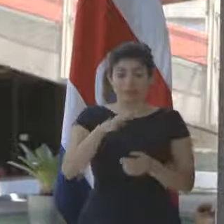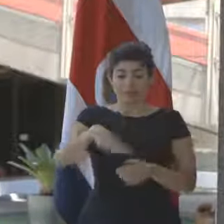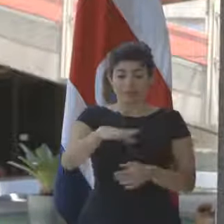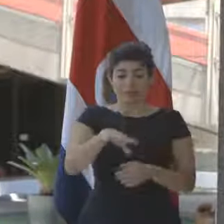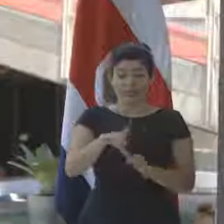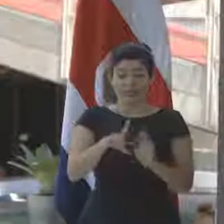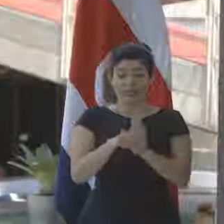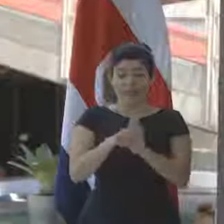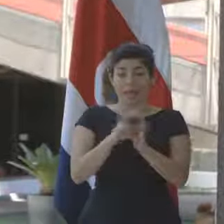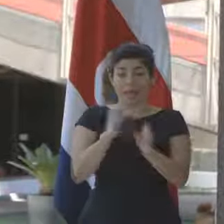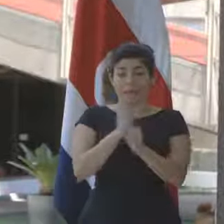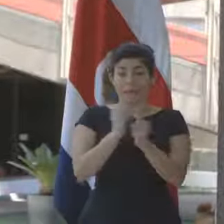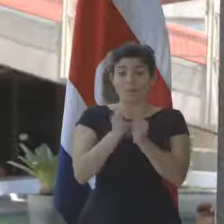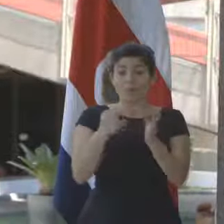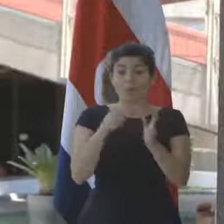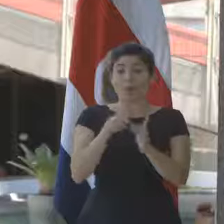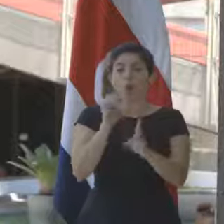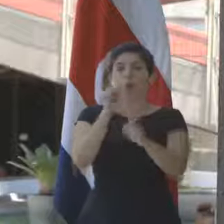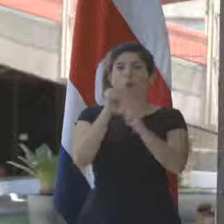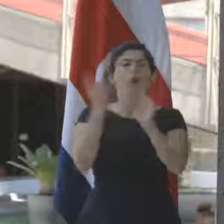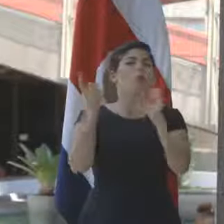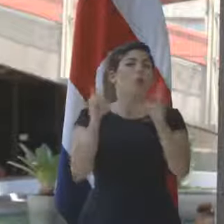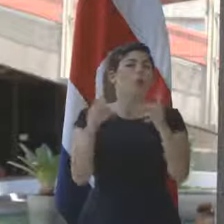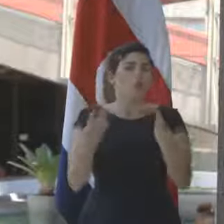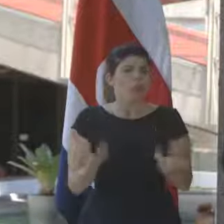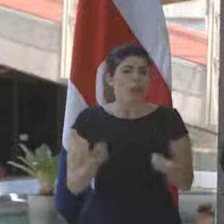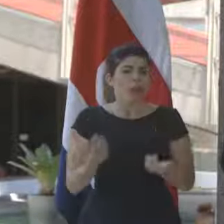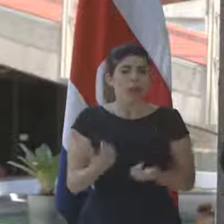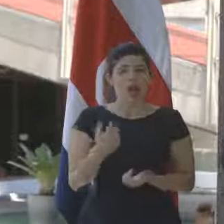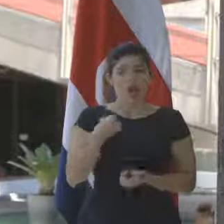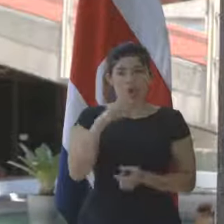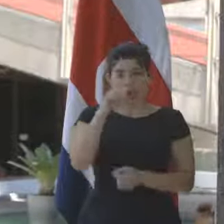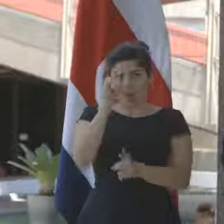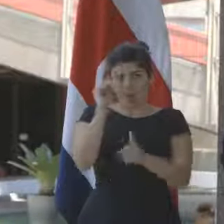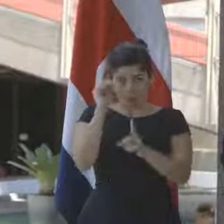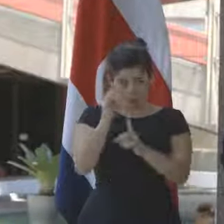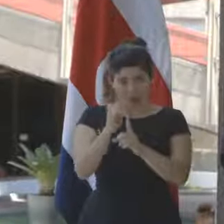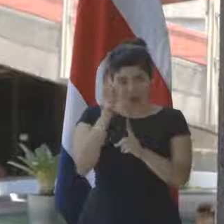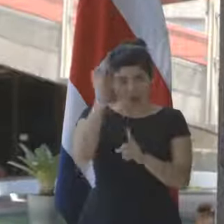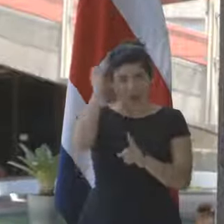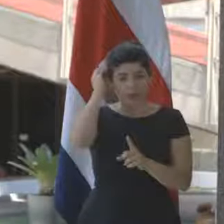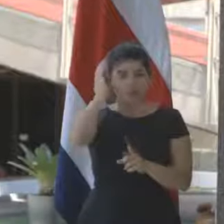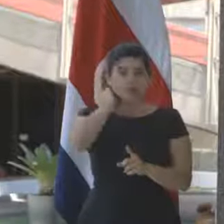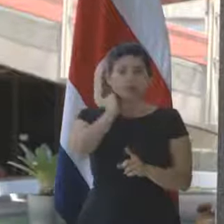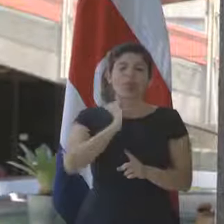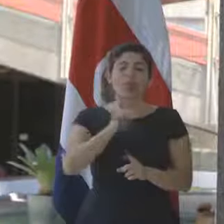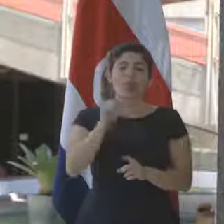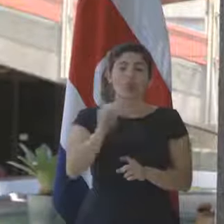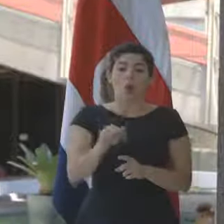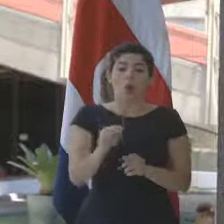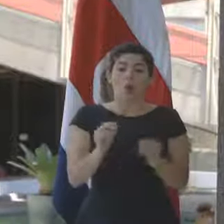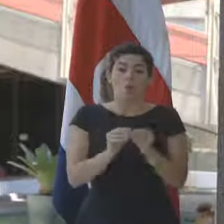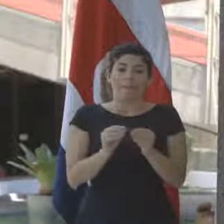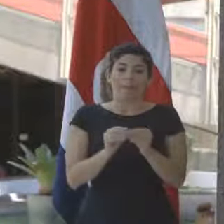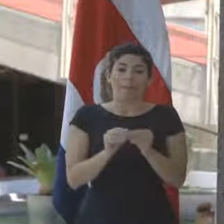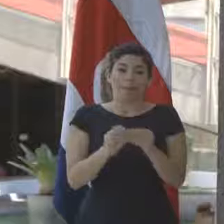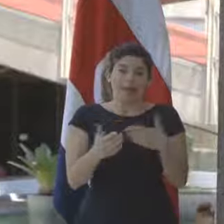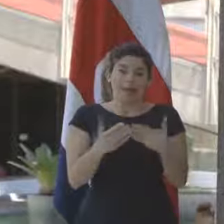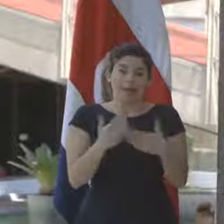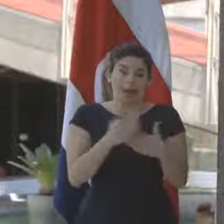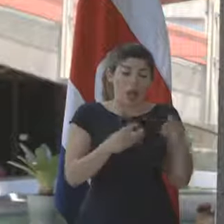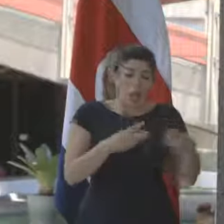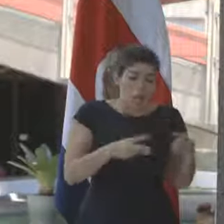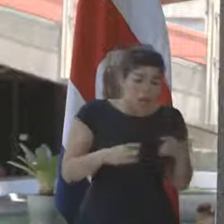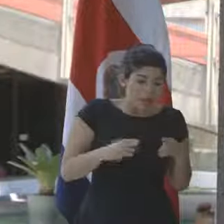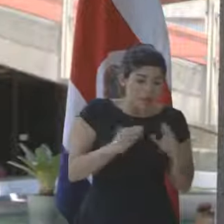esa ley de empleo público? Y lo reitero, tenemos un objetivo que hoy es el inmediato que con algunas medidas estamos